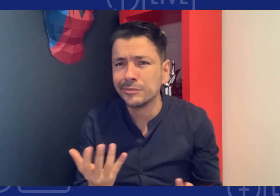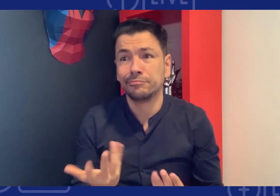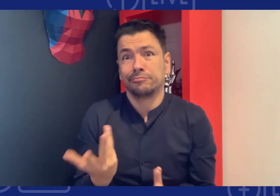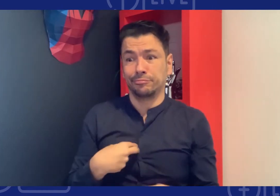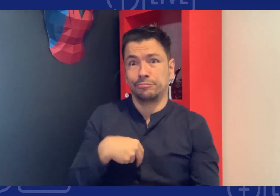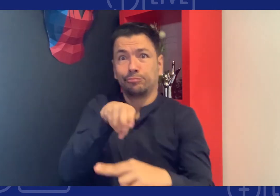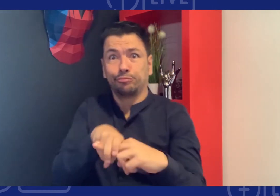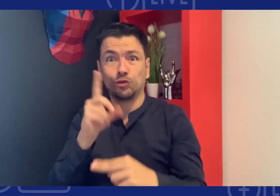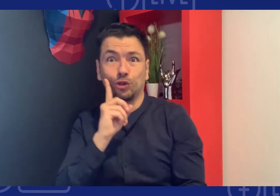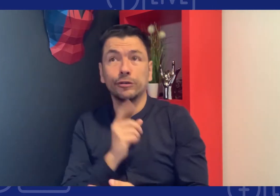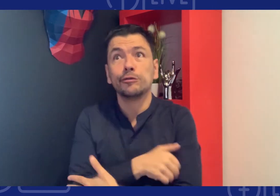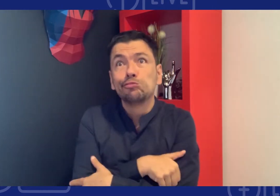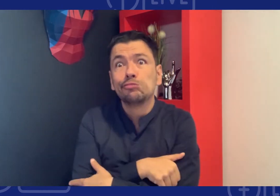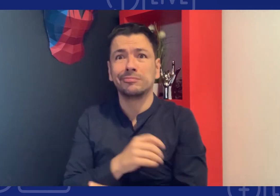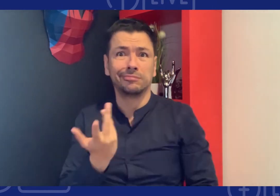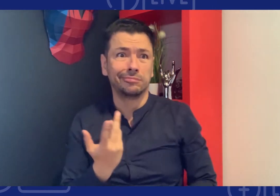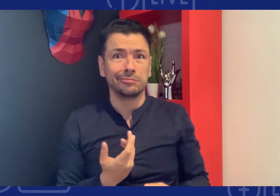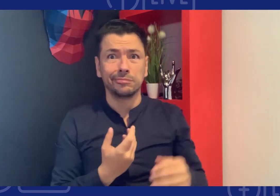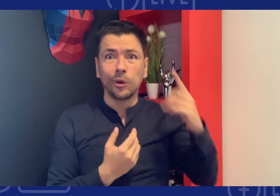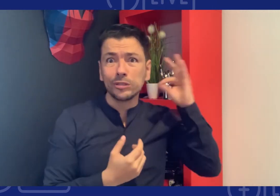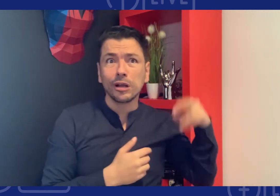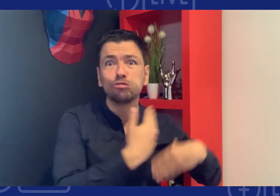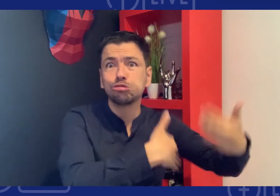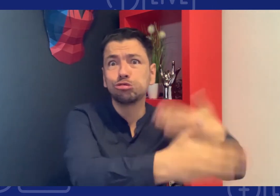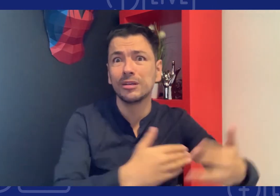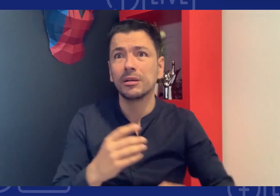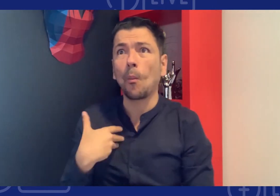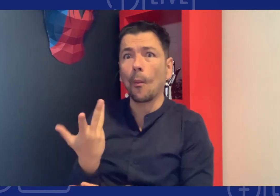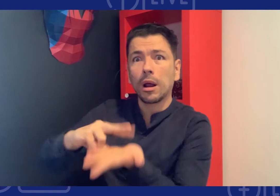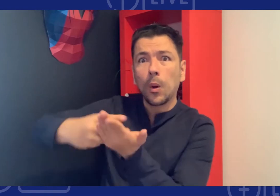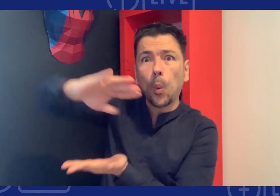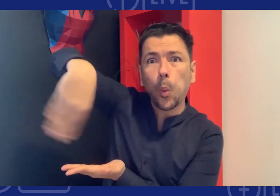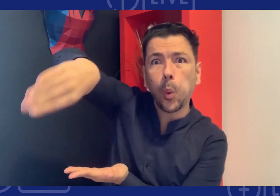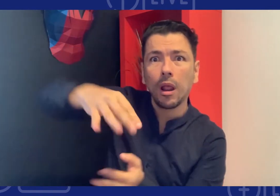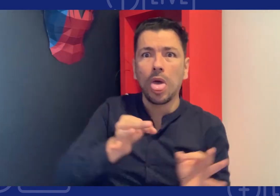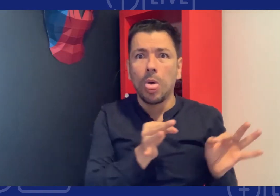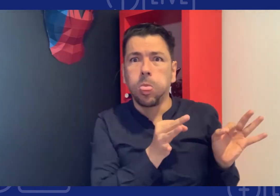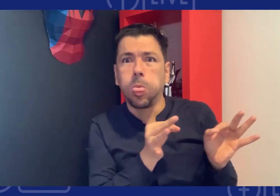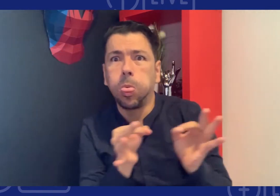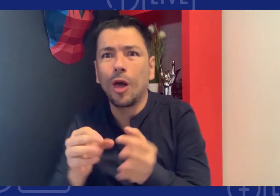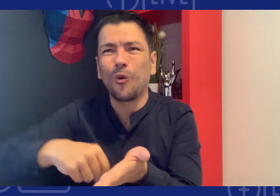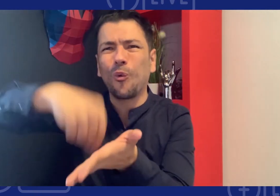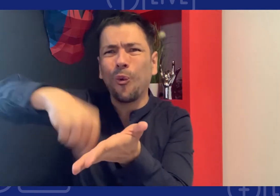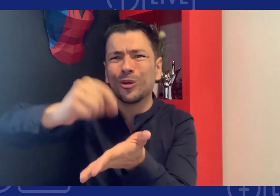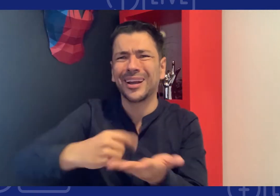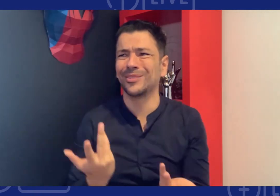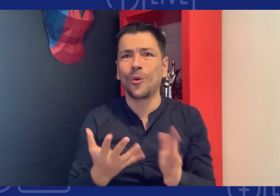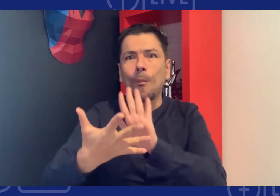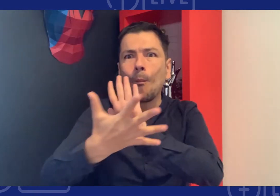como estar el chico sordo sin poder avanzar en los temas al igual que sus compañeros oyentes por falta de contratación de